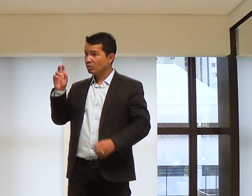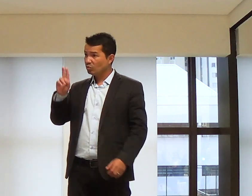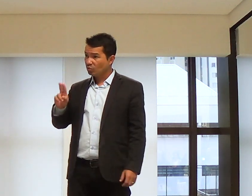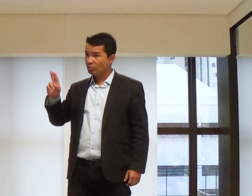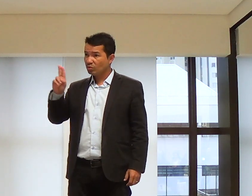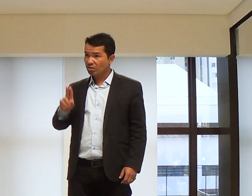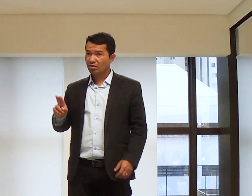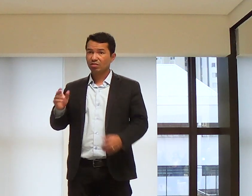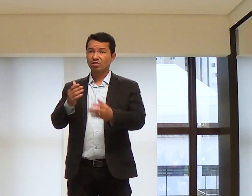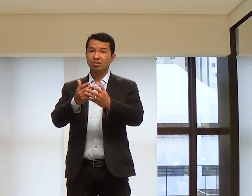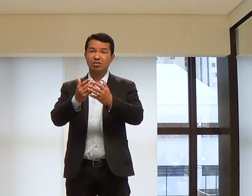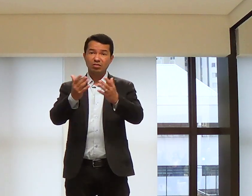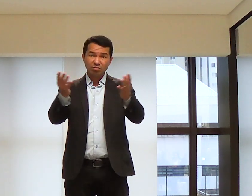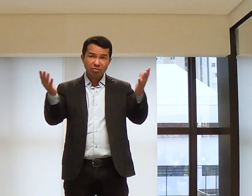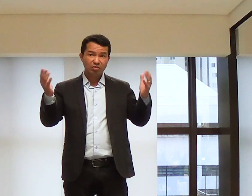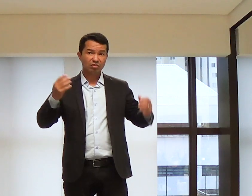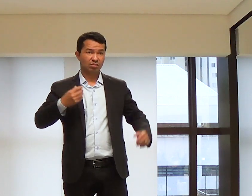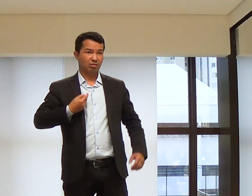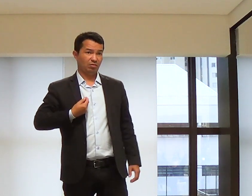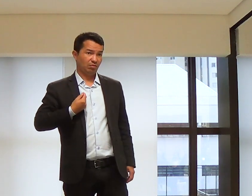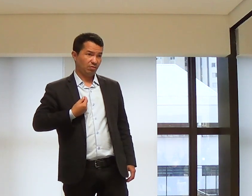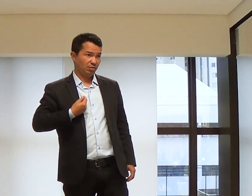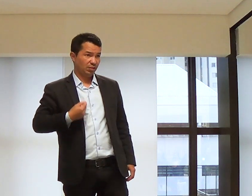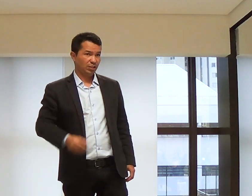Mas o Senhor quer usar a sua vida.